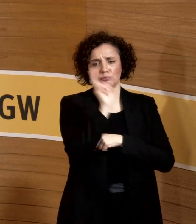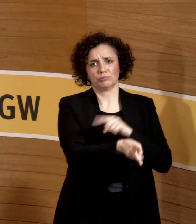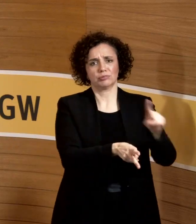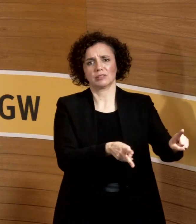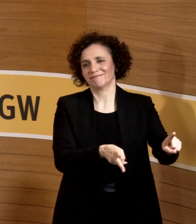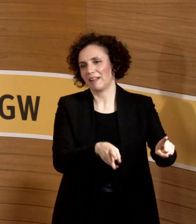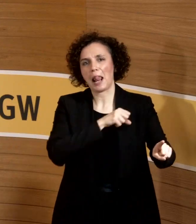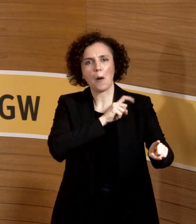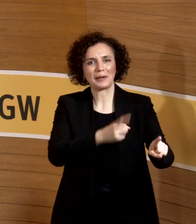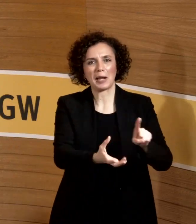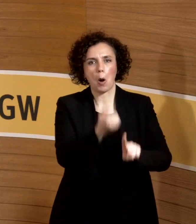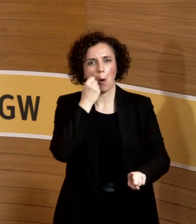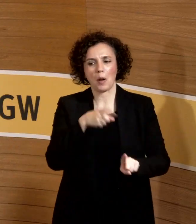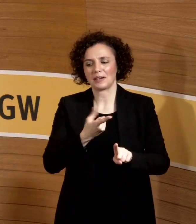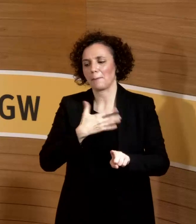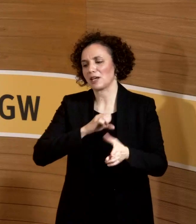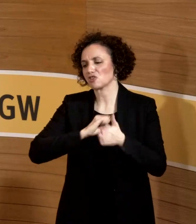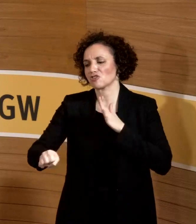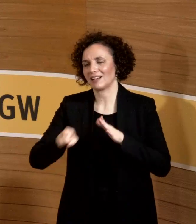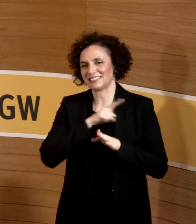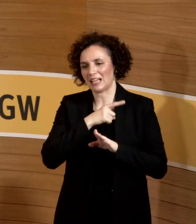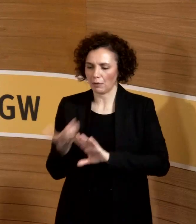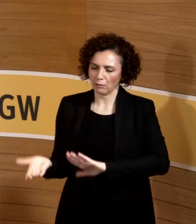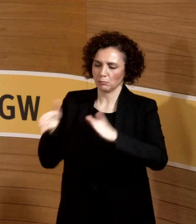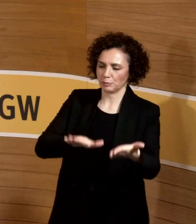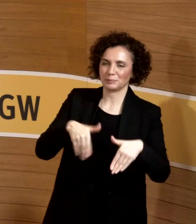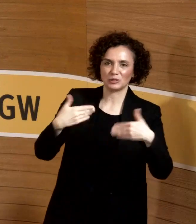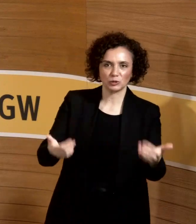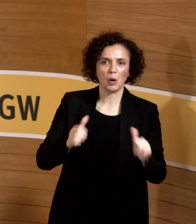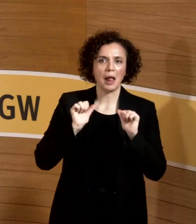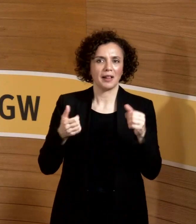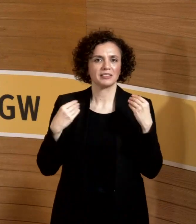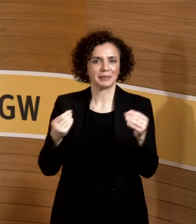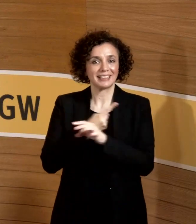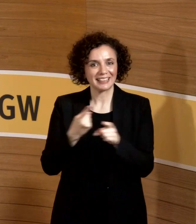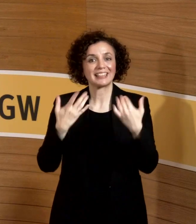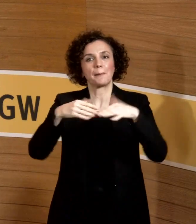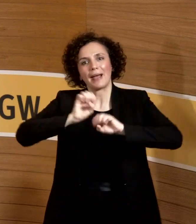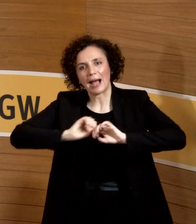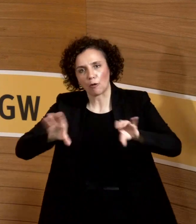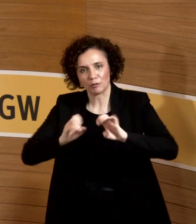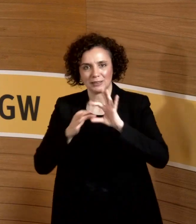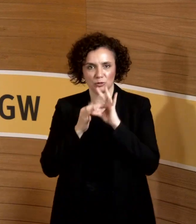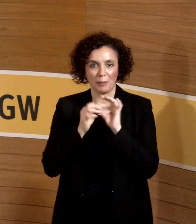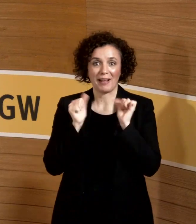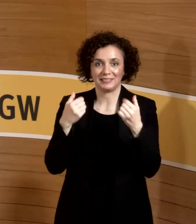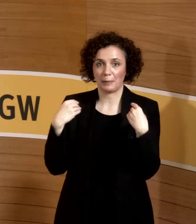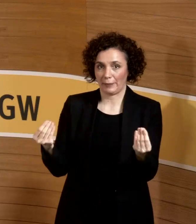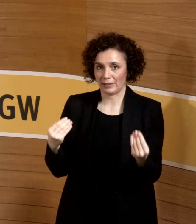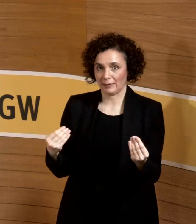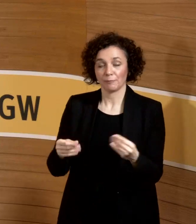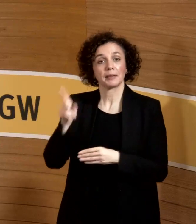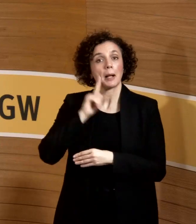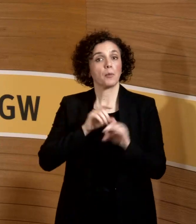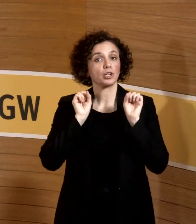und bevor man sie holt, dann macht man es lieber doch selber. Und einfach, dass man das auch hineinträgt. Und das hat gar nichts mit Mutterschutz zu tun, sondern